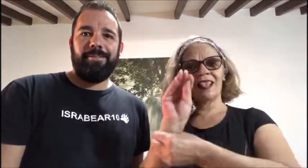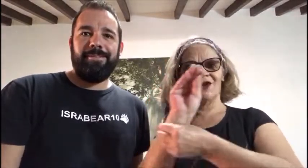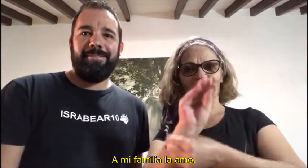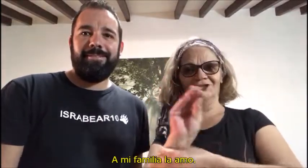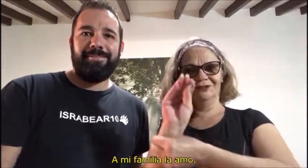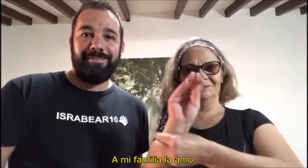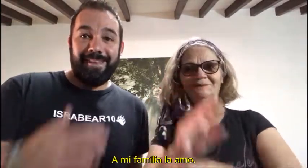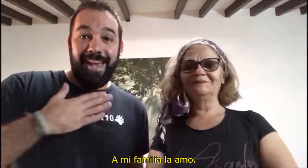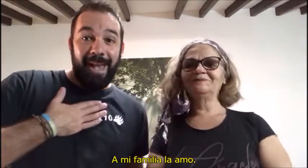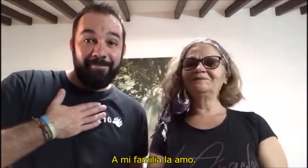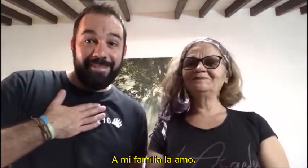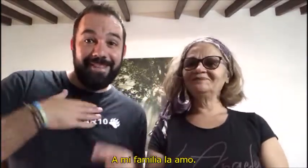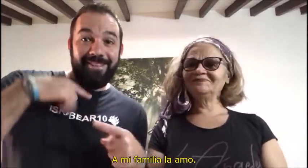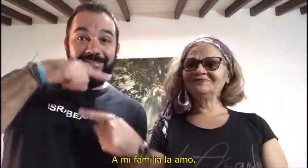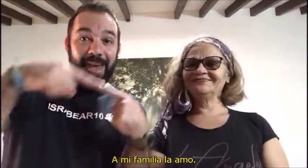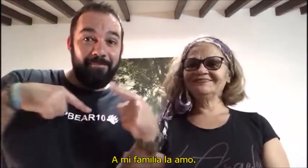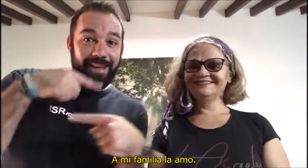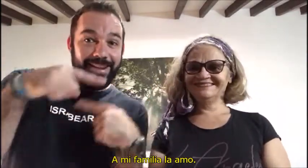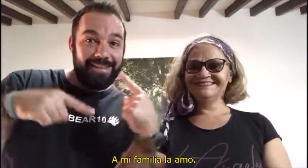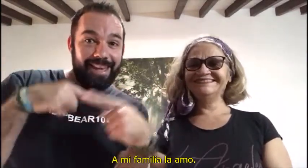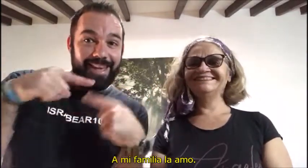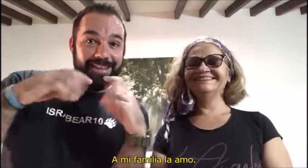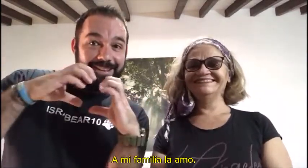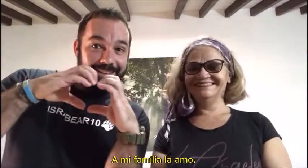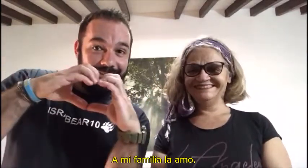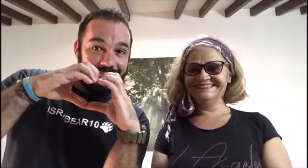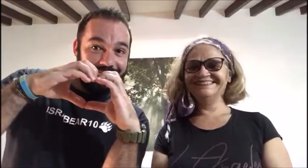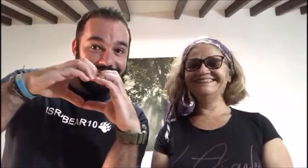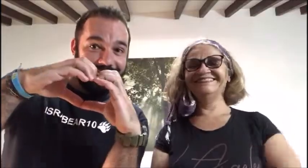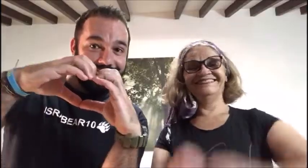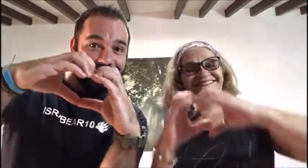A mi familia la amo.